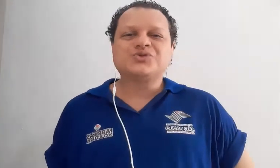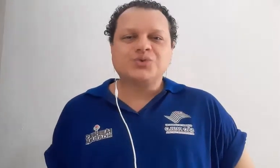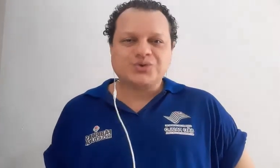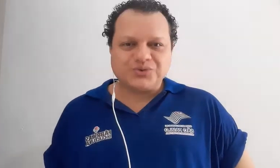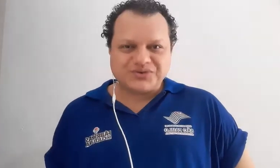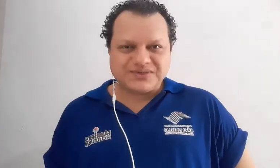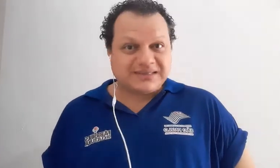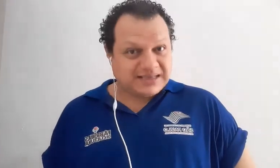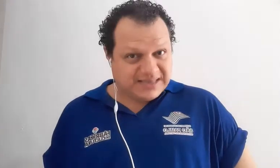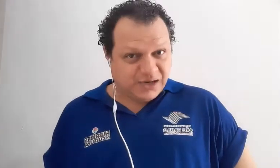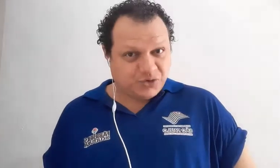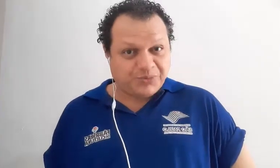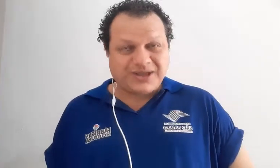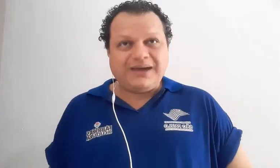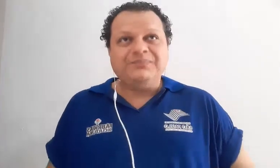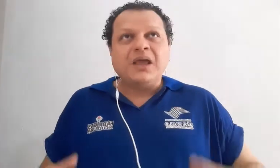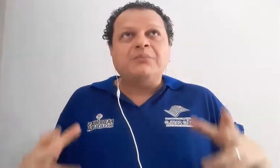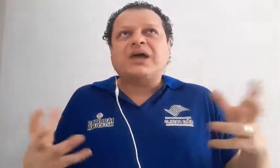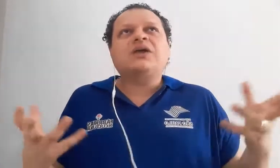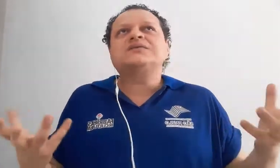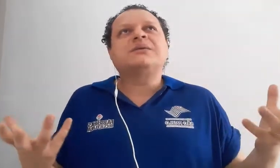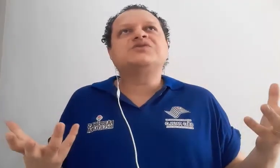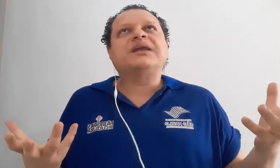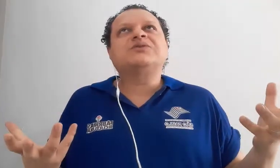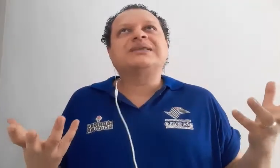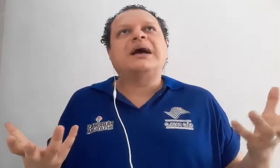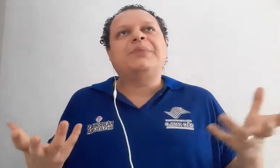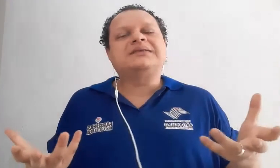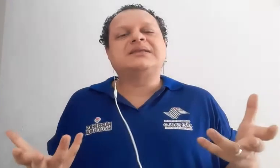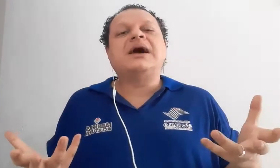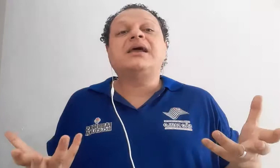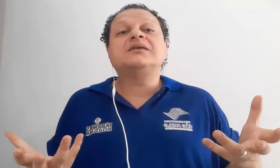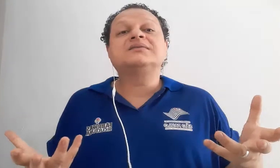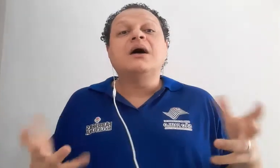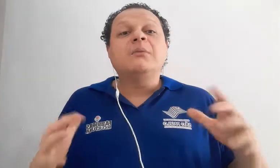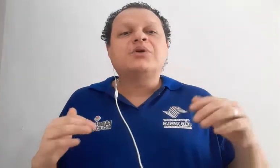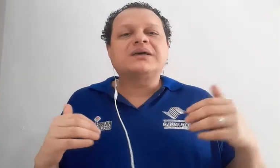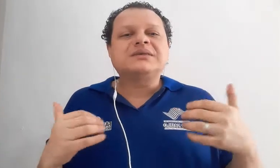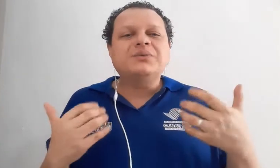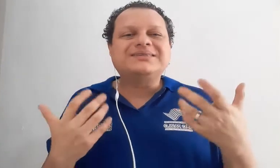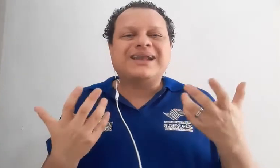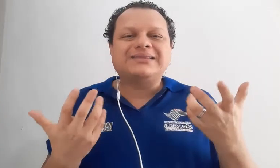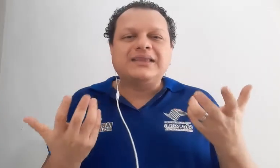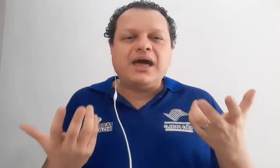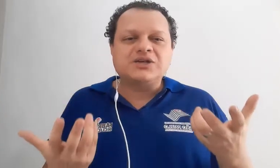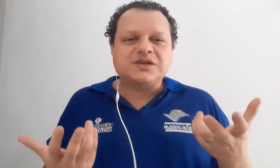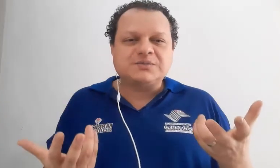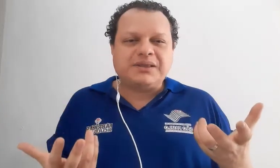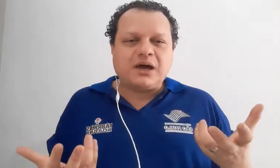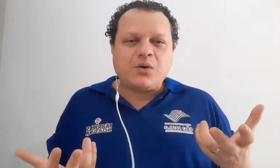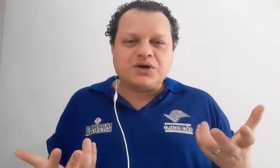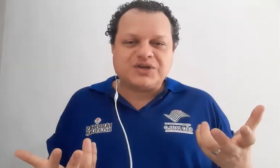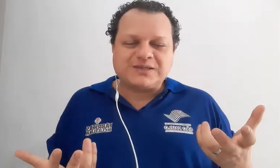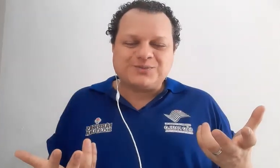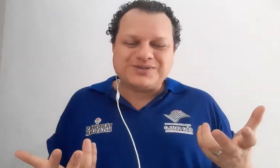surdos. Tá certo? Por quê? Por que nós estamos falando que dá para ensinar eles? Porque são estratégias pedagógicas musicais,